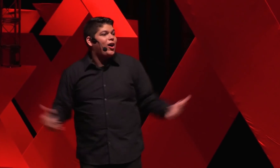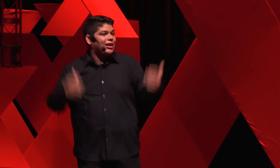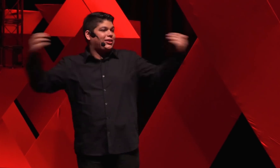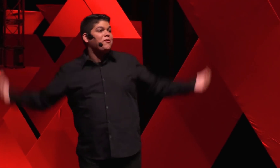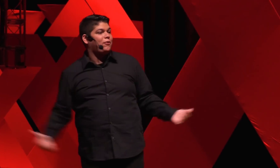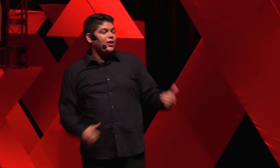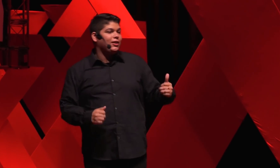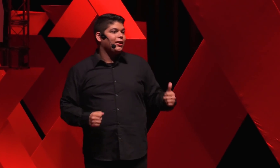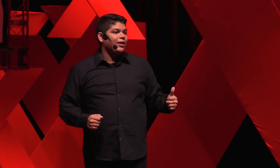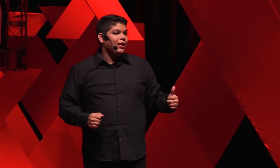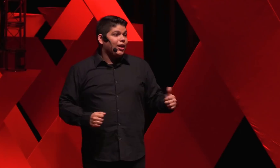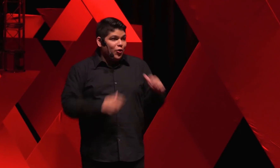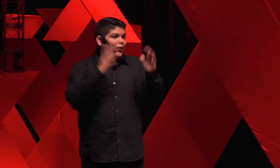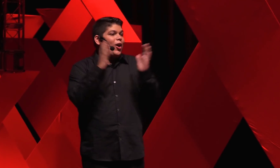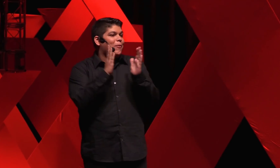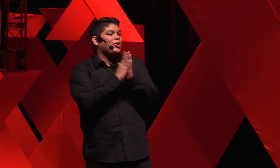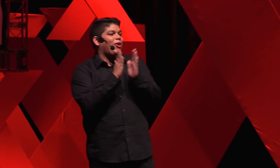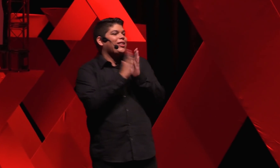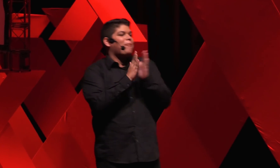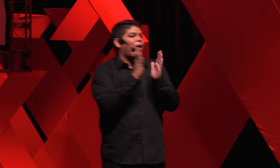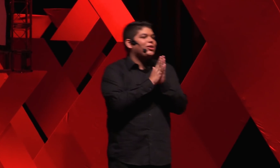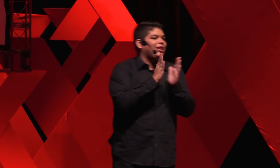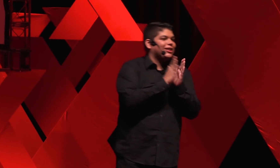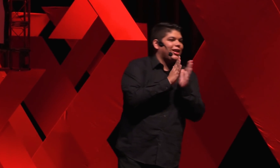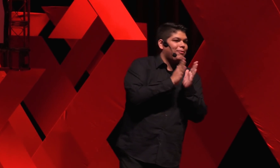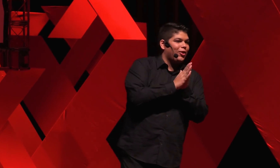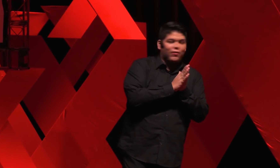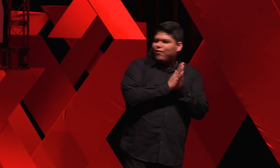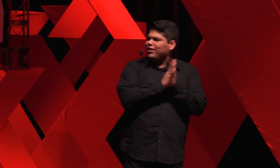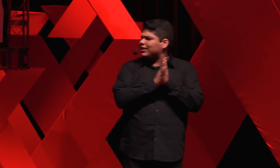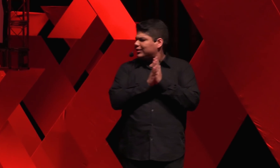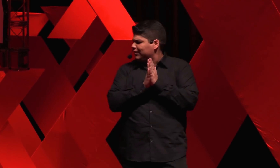hora, sem fim, e no final o pessoal ainda aplaudia, sabe? Eu ficava olhando assim.